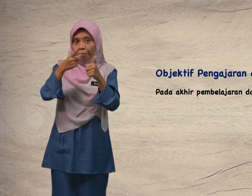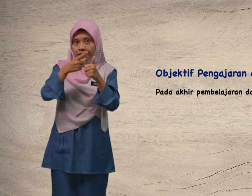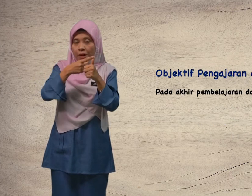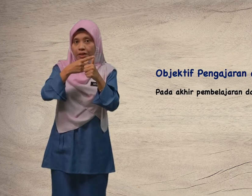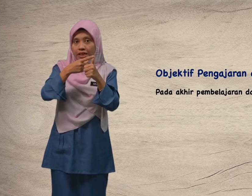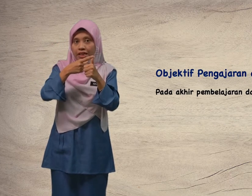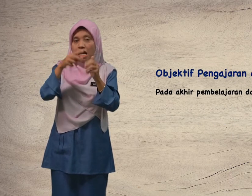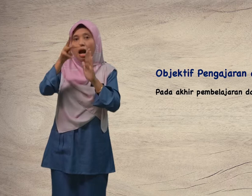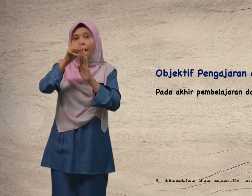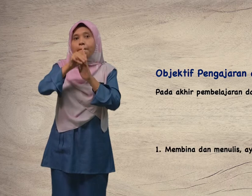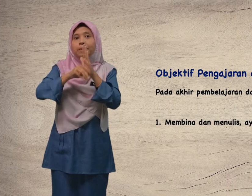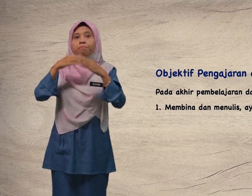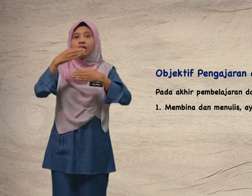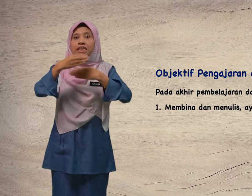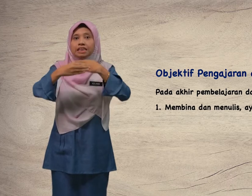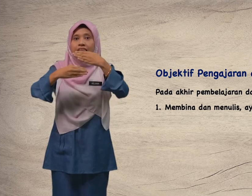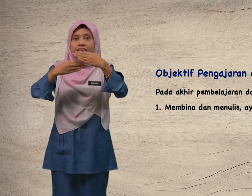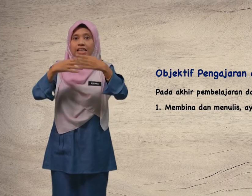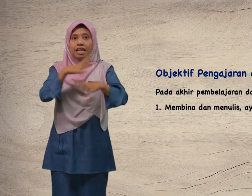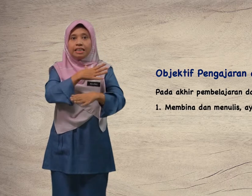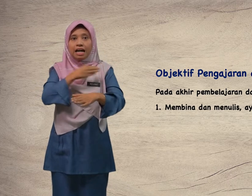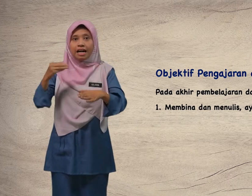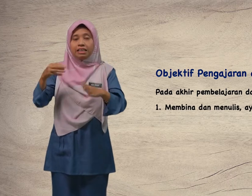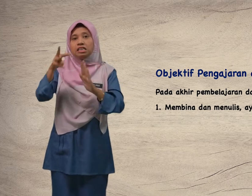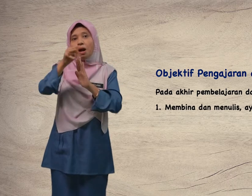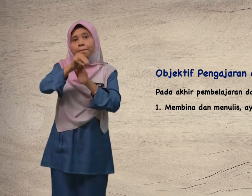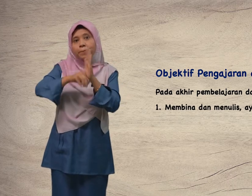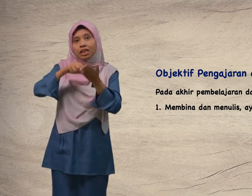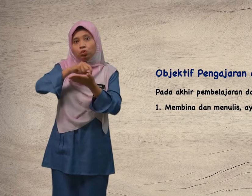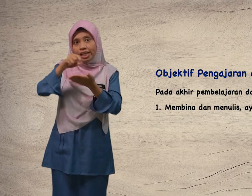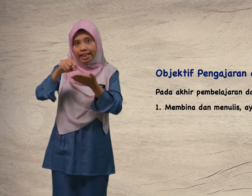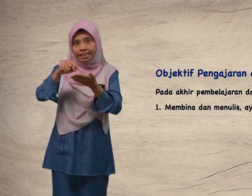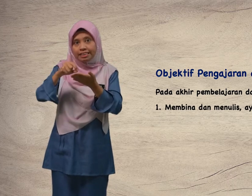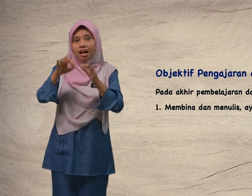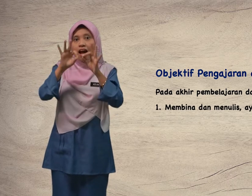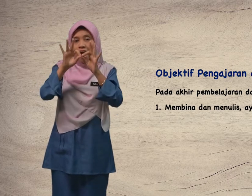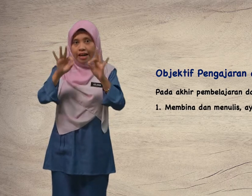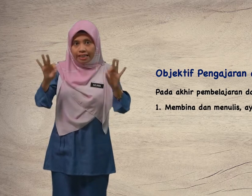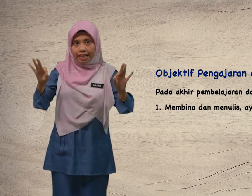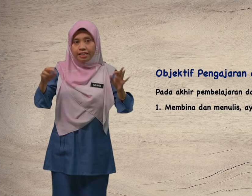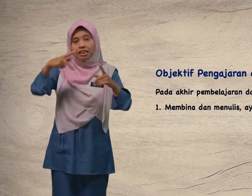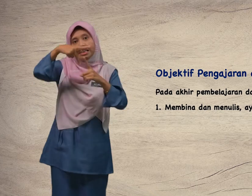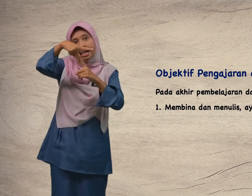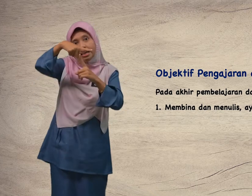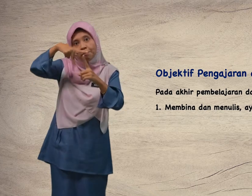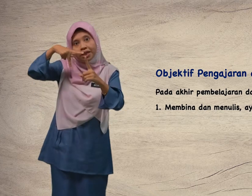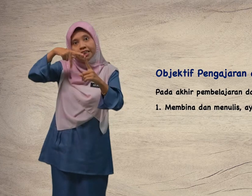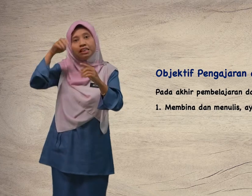pertama, membina dan menulis ayat daripada